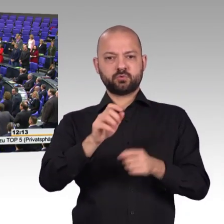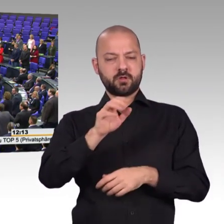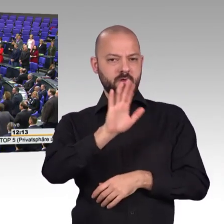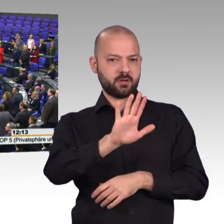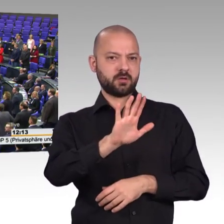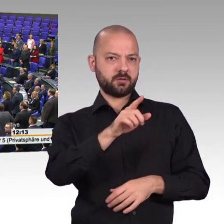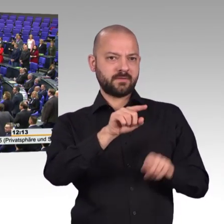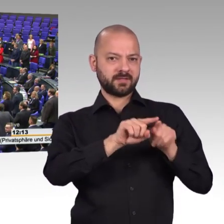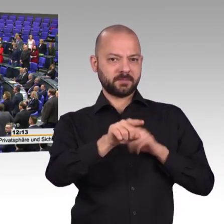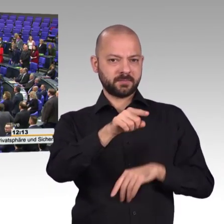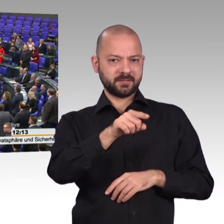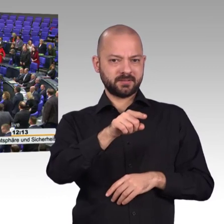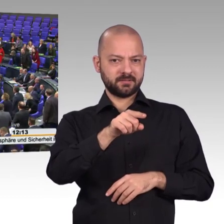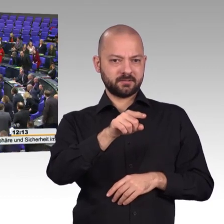Wer stimmt dagegen?